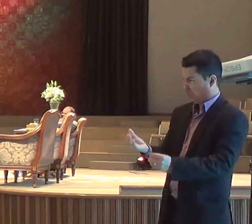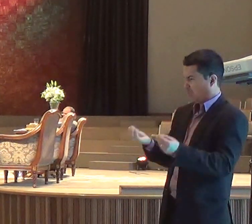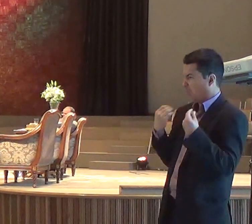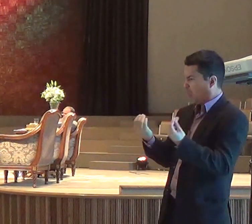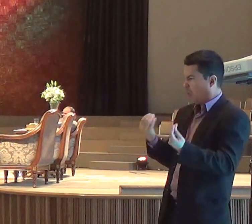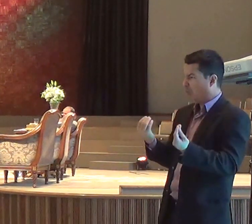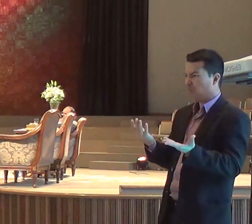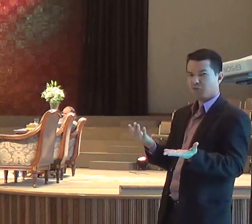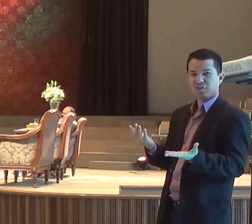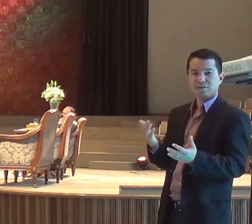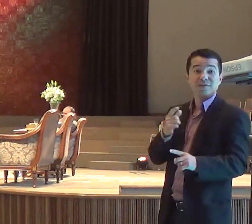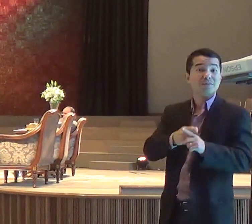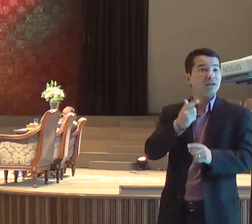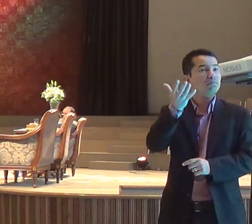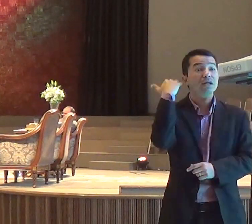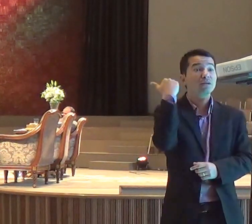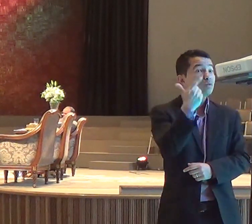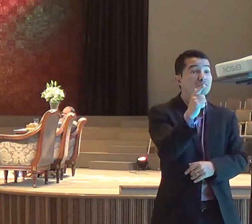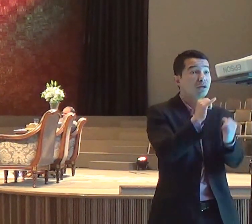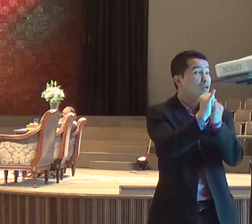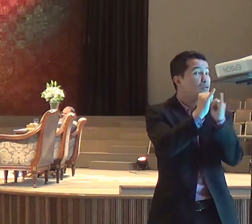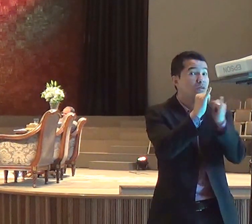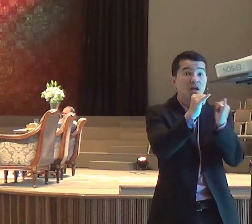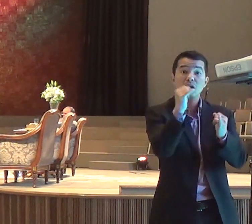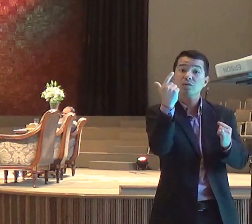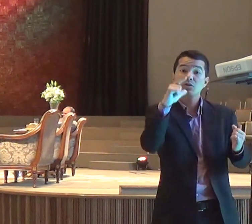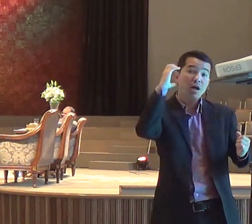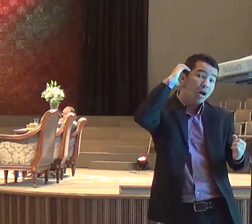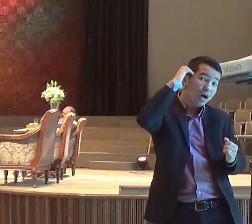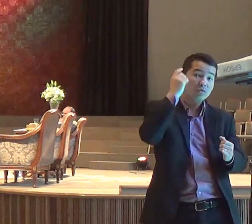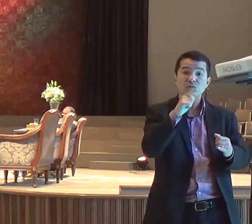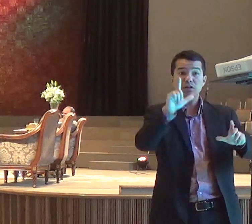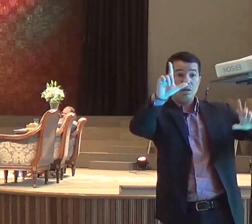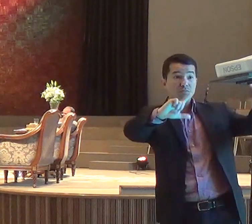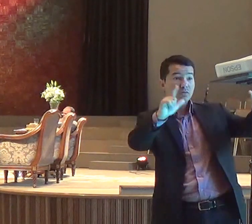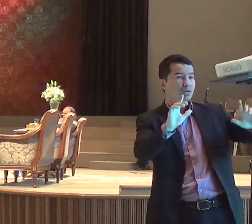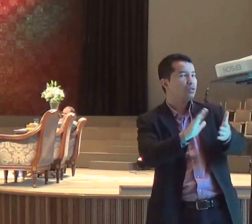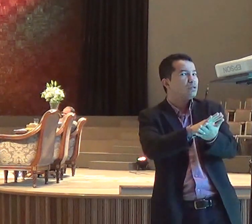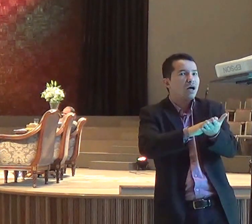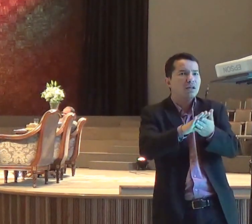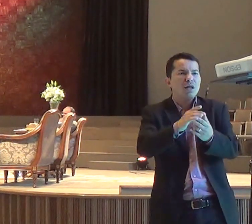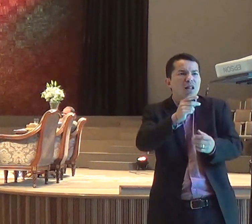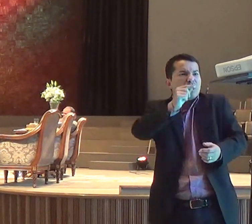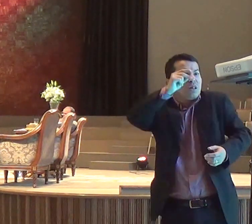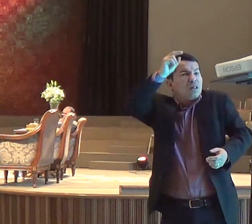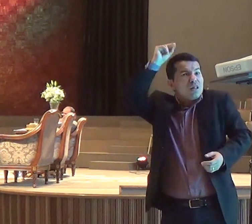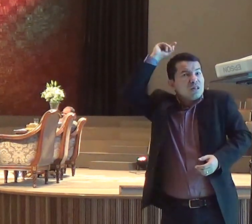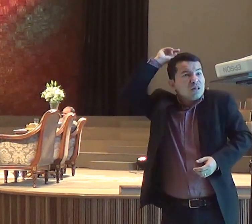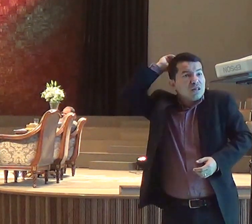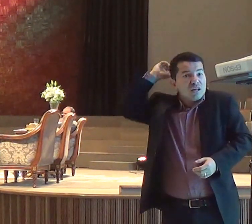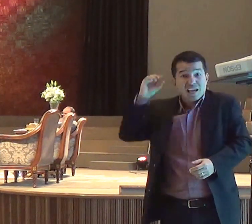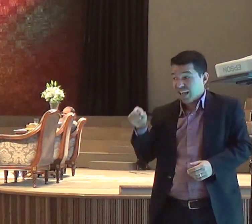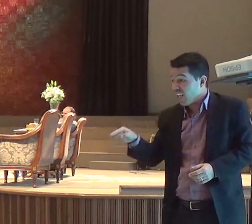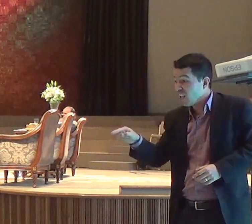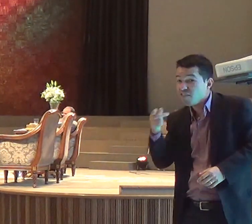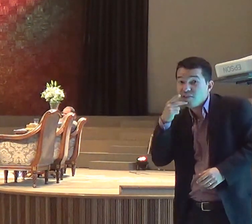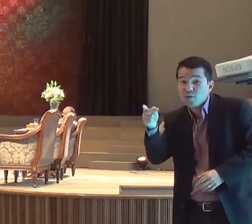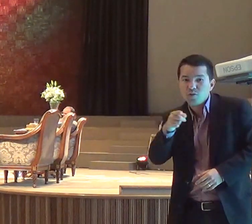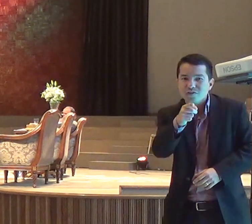de internet online e tal, já faz tempo isso, e ele disse assim, uma fita cassete,